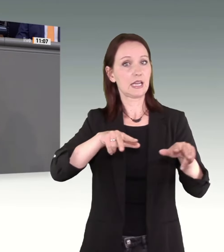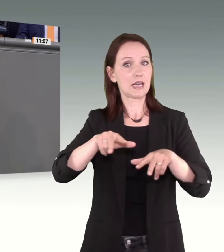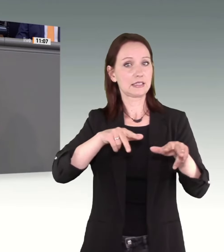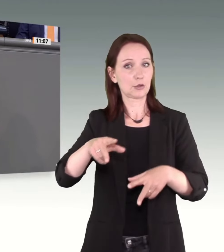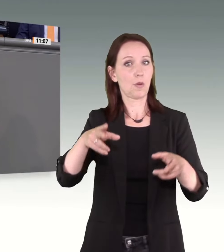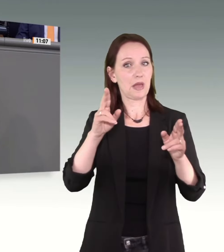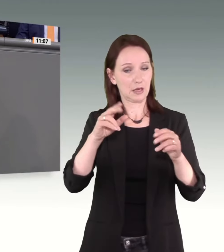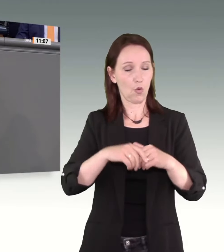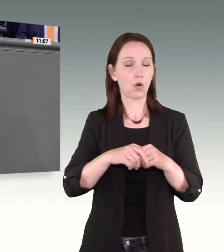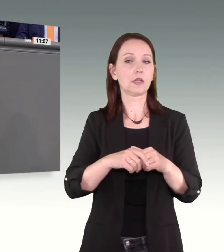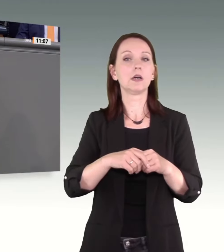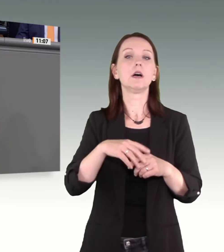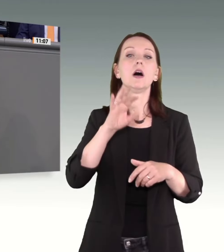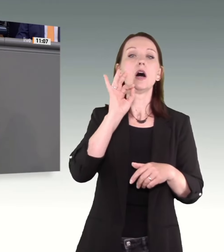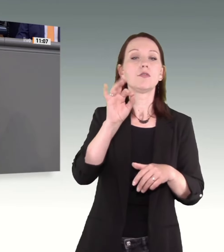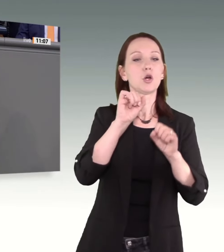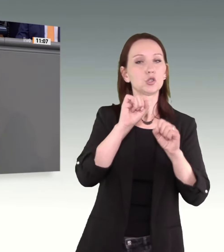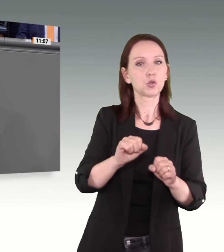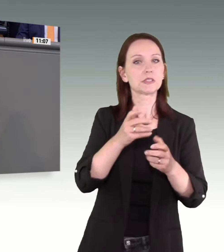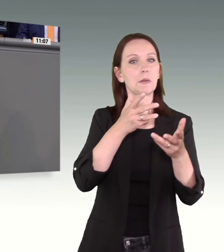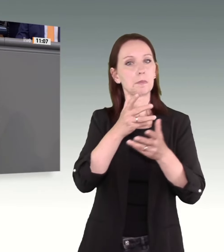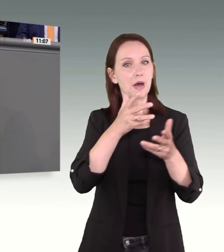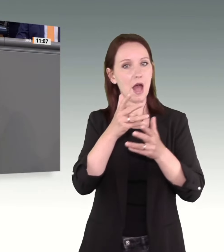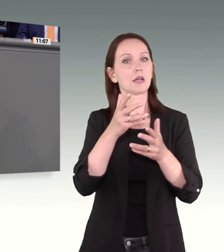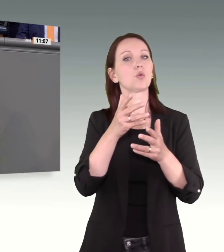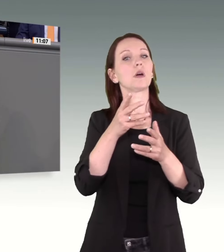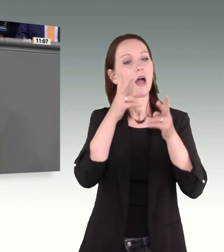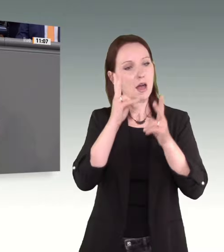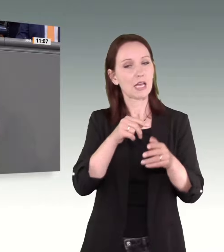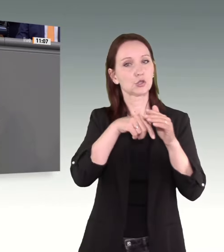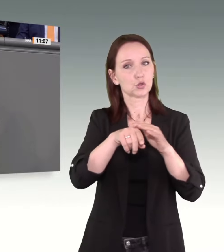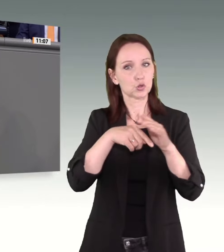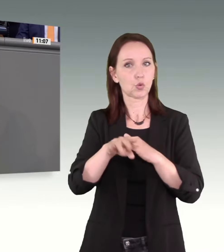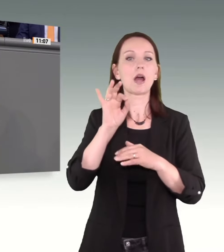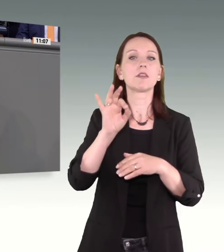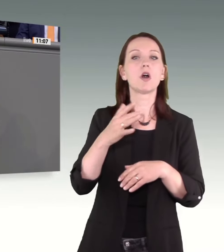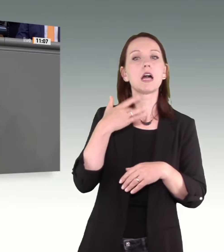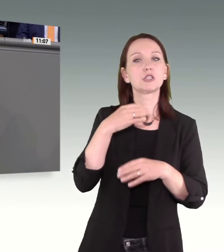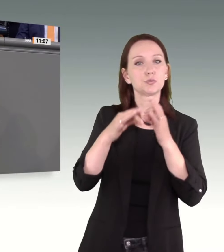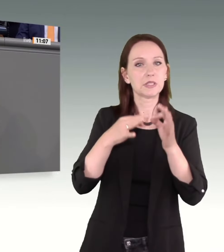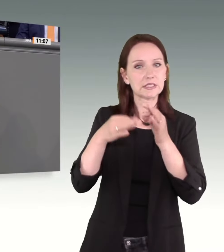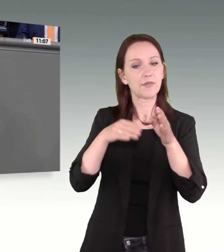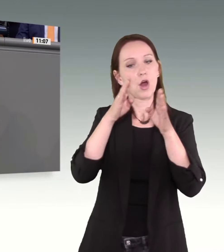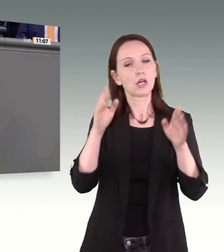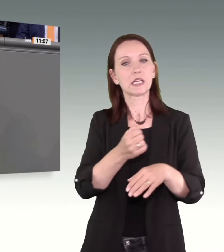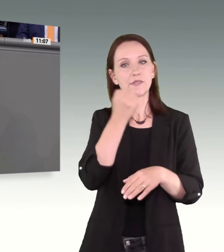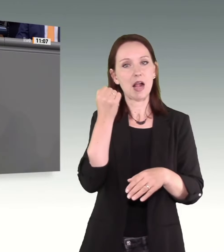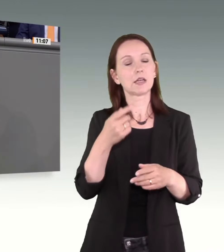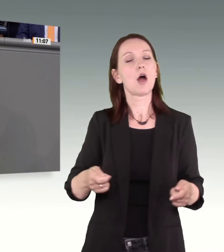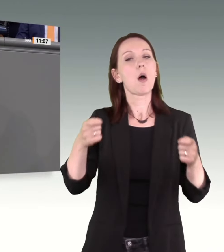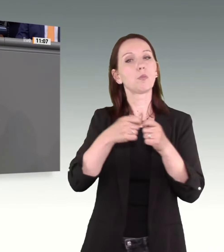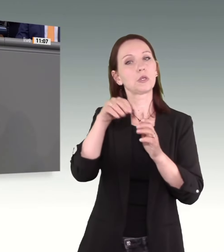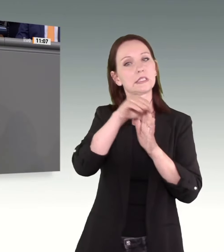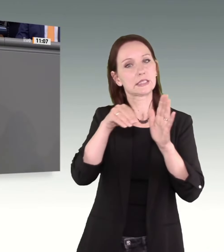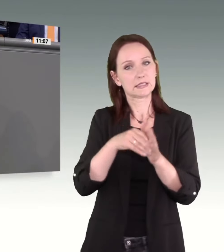das Recht auf Zugang zu Schutz und Beratung bei geschlechtsspezifischer und häuslicher Gewalt bundesgesetzlich abzusichern. Durch die Schaffung eines